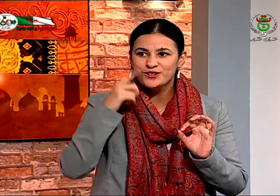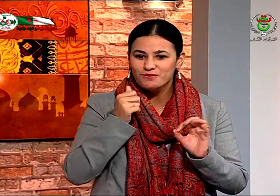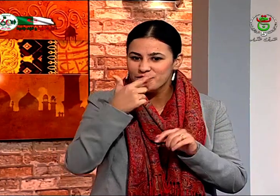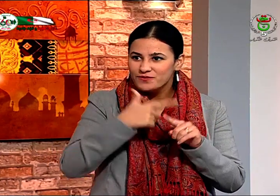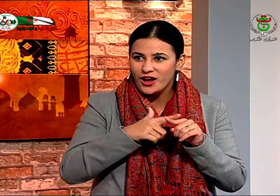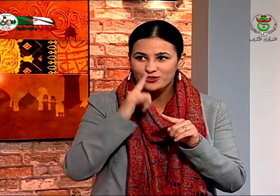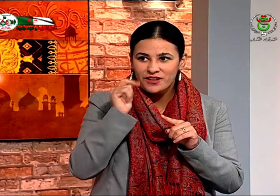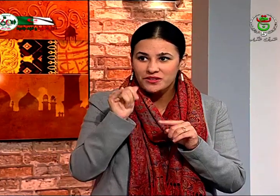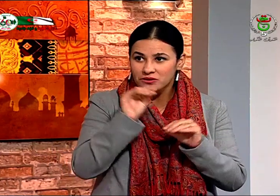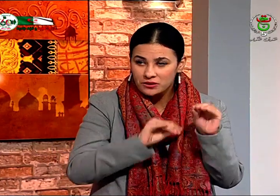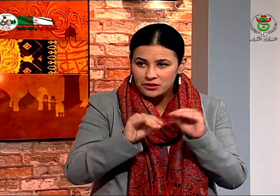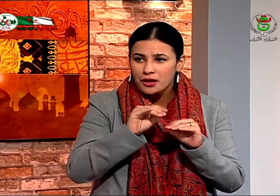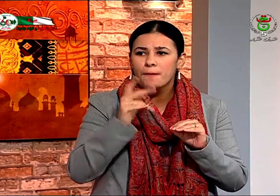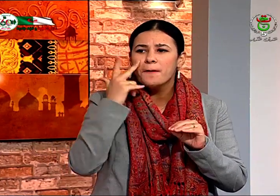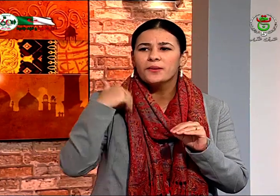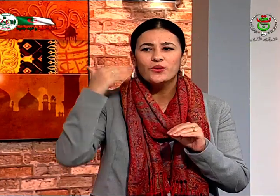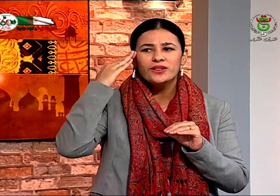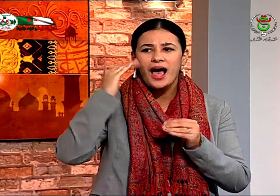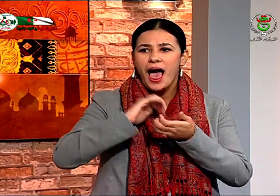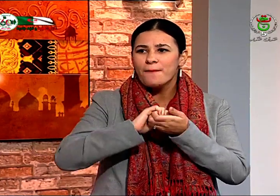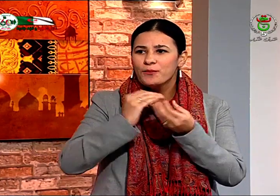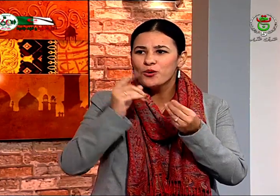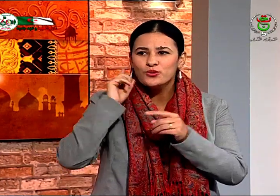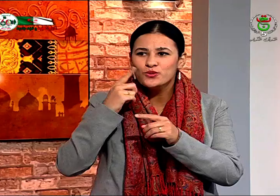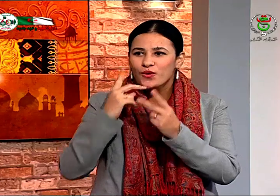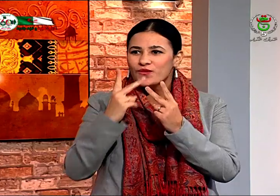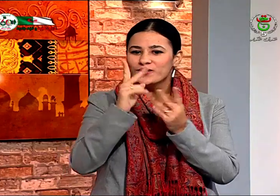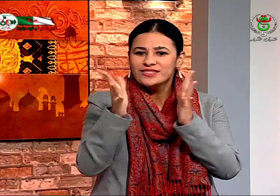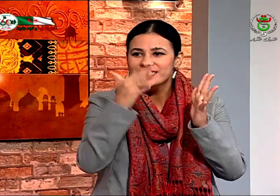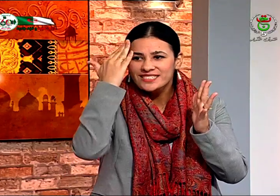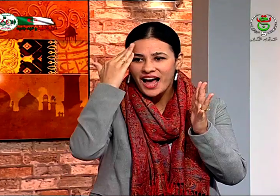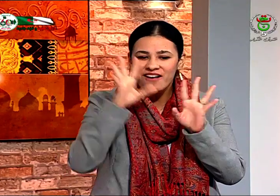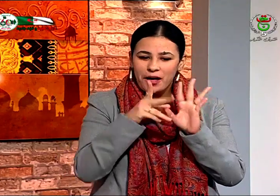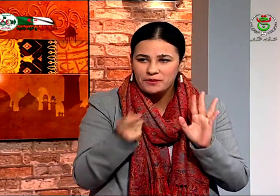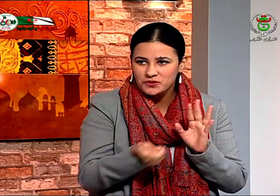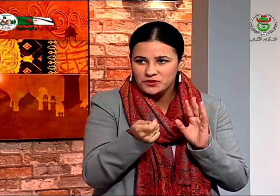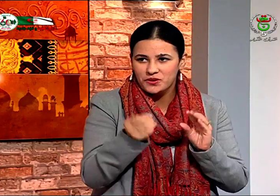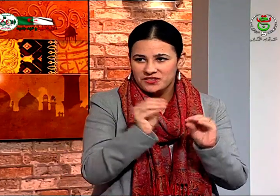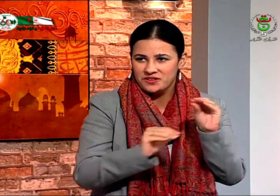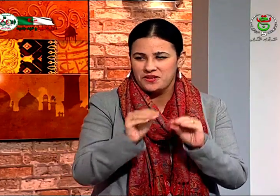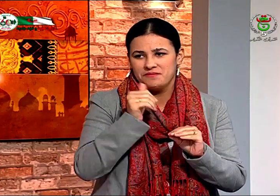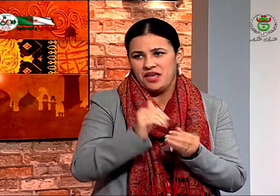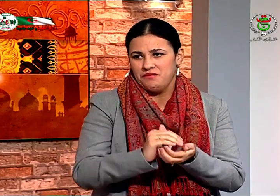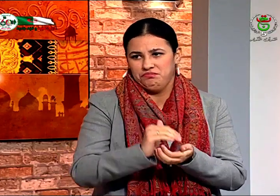كثير بسبب إعاقة أخي والدي كان عنده عدة أصدقاء من فئة الصن